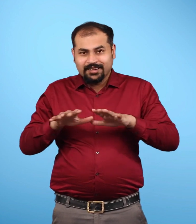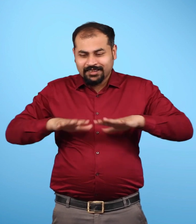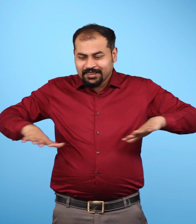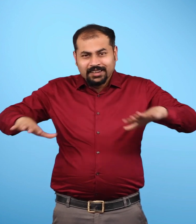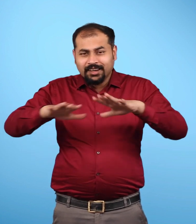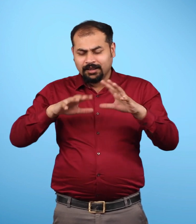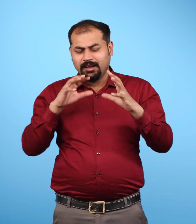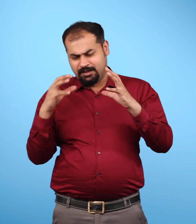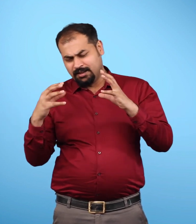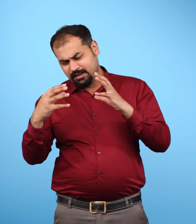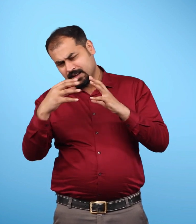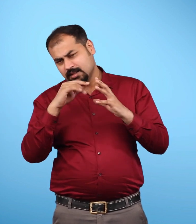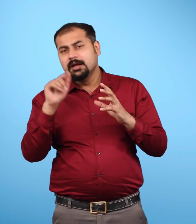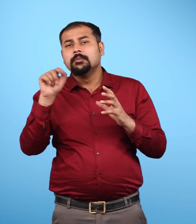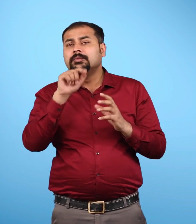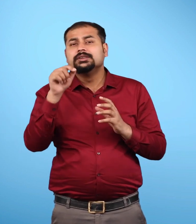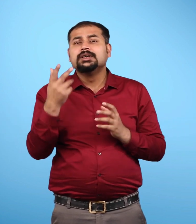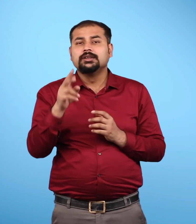तथा 29 प्रतिशत भाग स्थल है